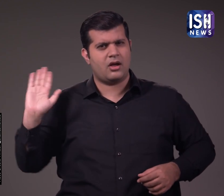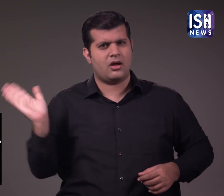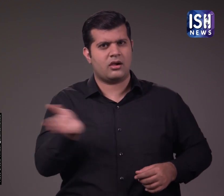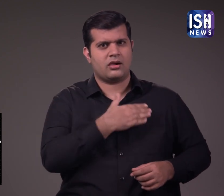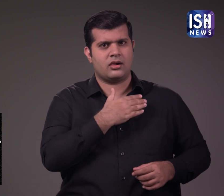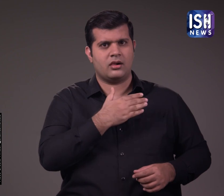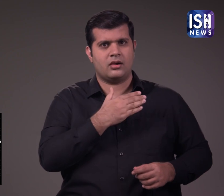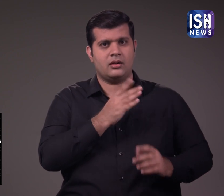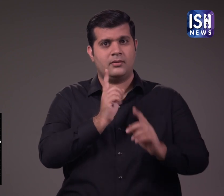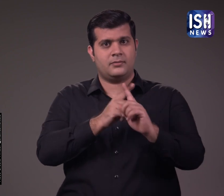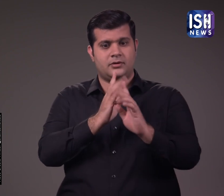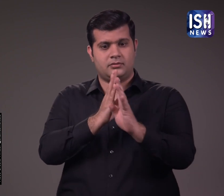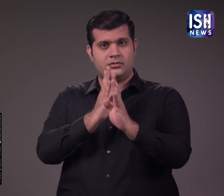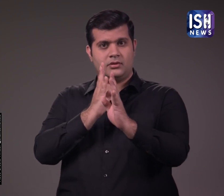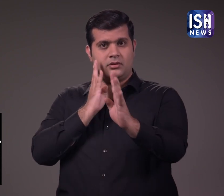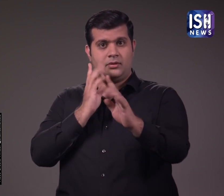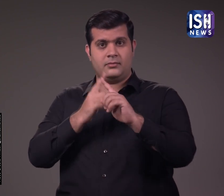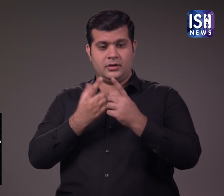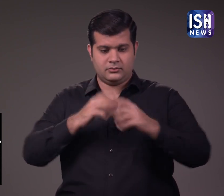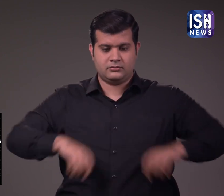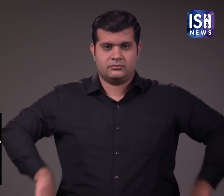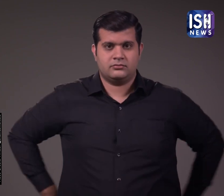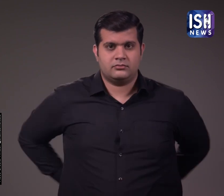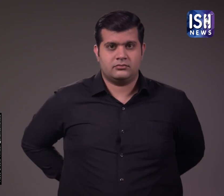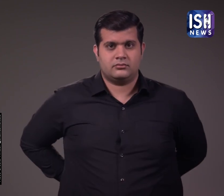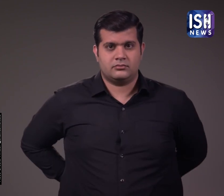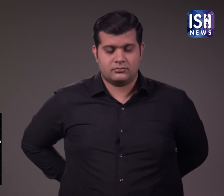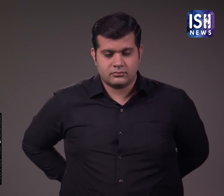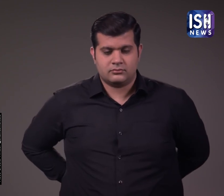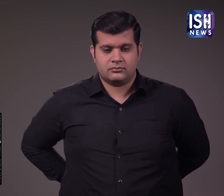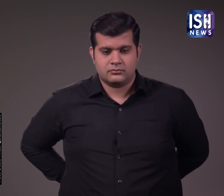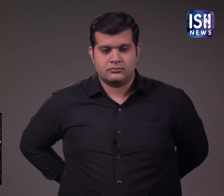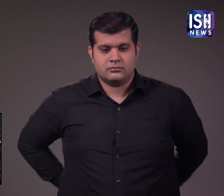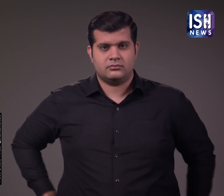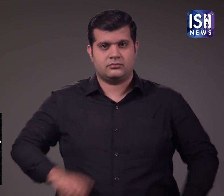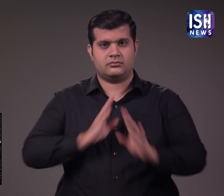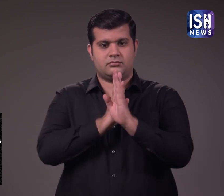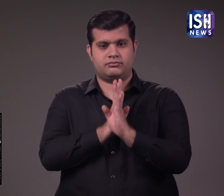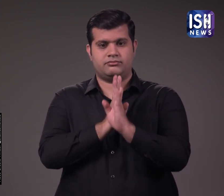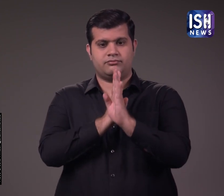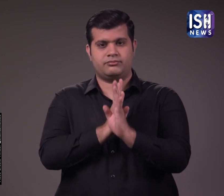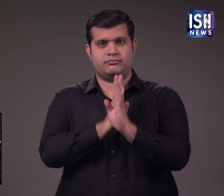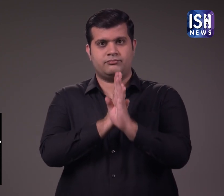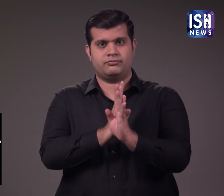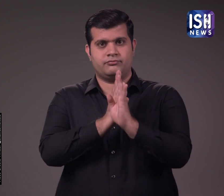उनके हाथ उनकी पीट पर बंदे हुए थे और वे एक कतार में चल रहे थे